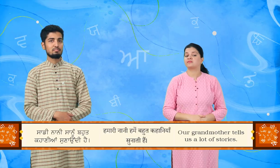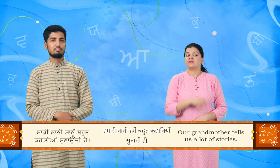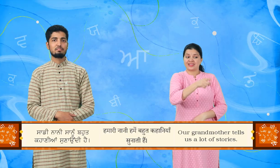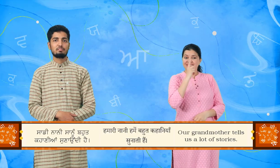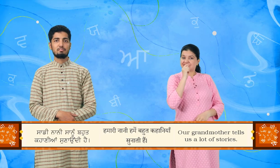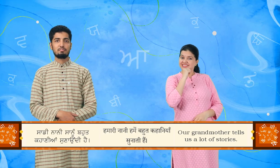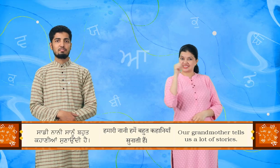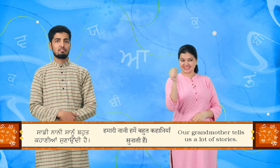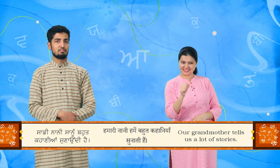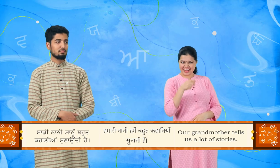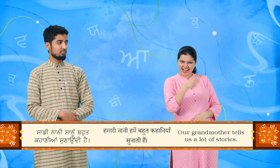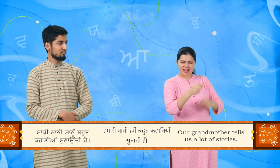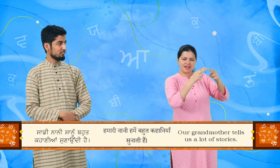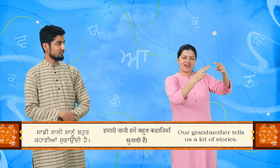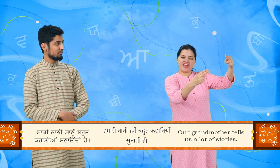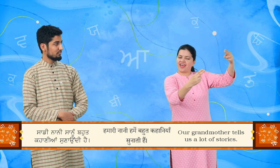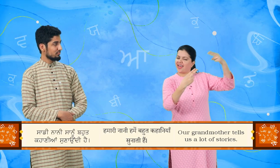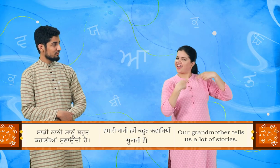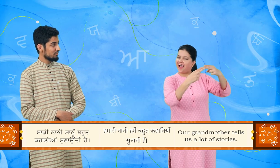साड़ी नानी सान्यों बहुत कहानिया सुनाँ दिये हैं.